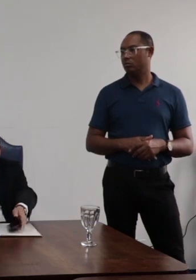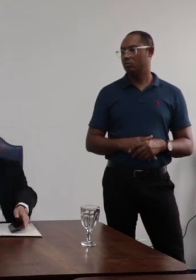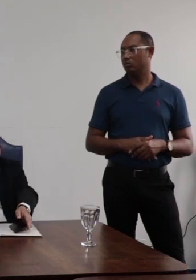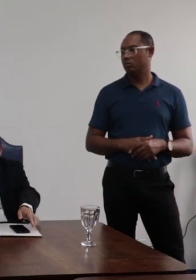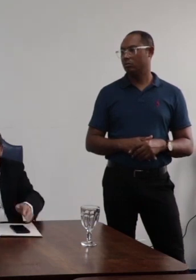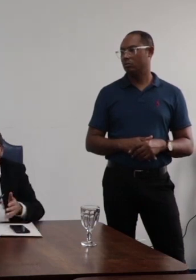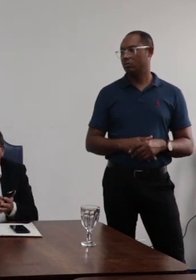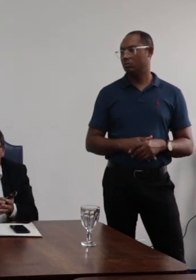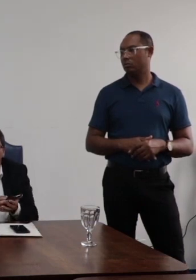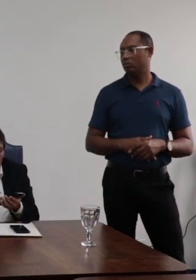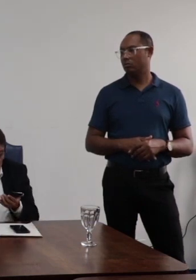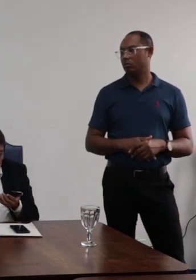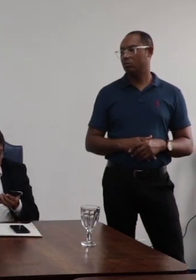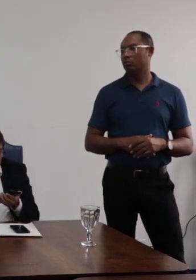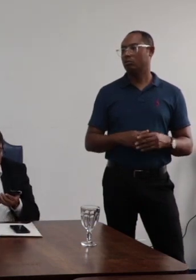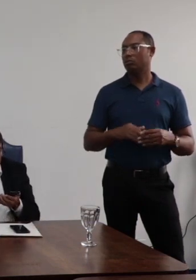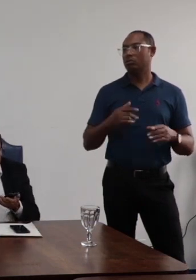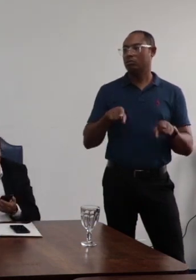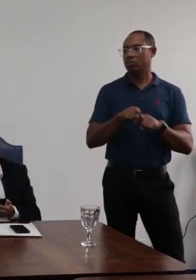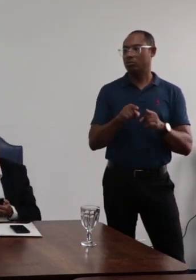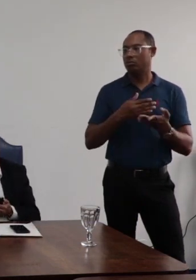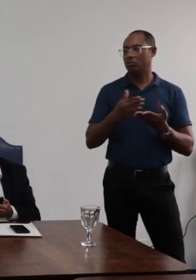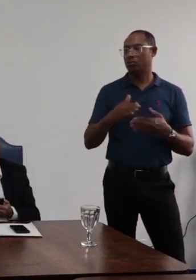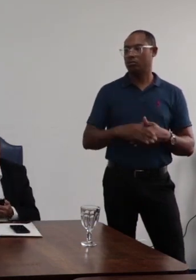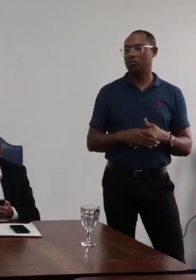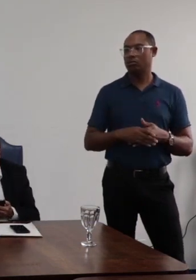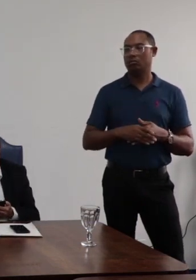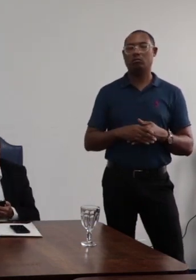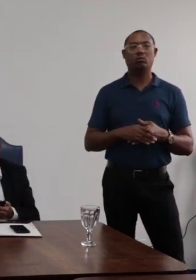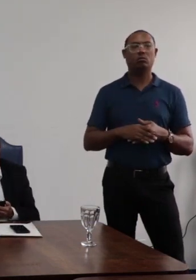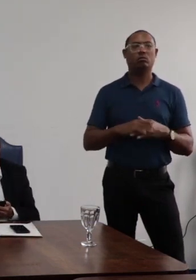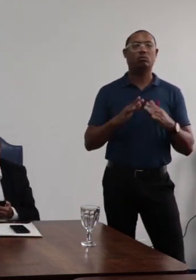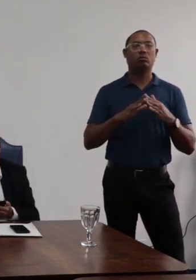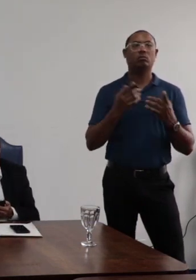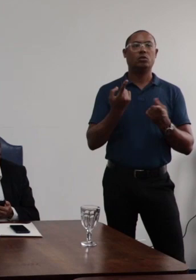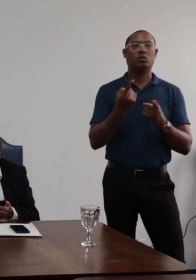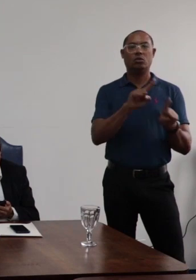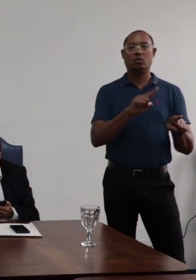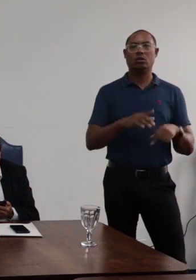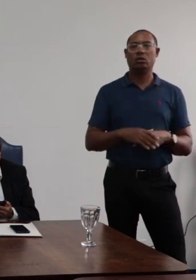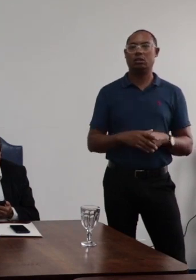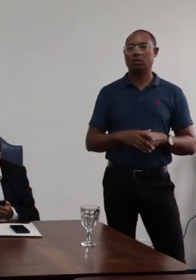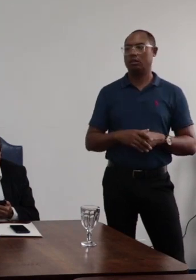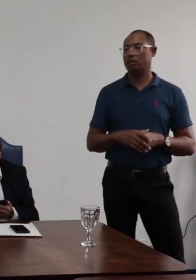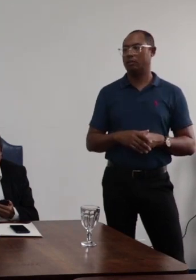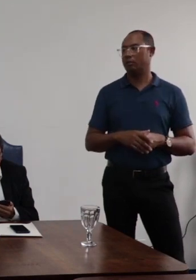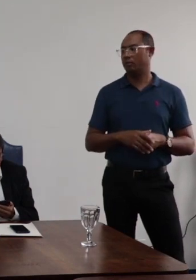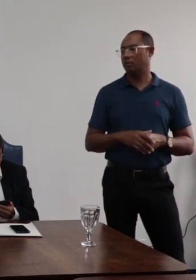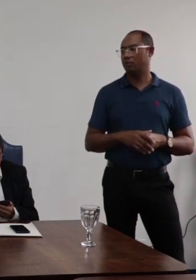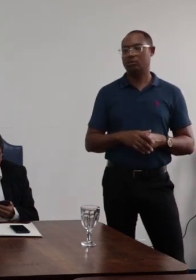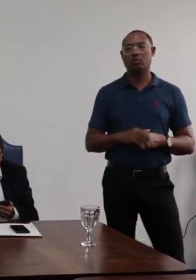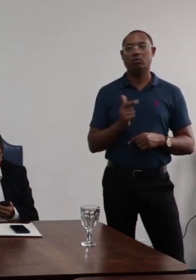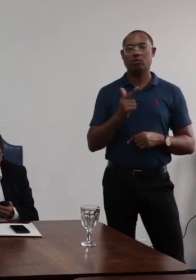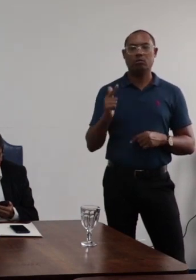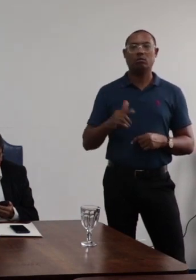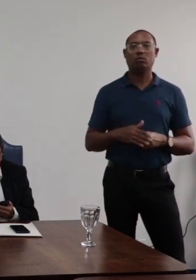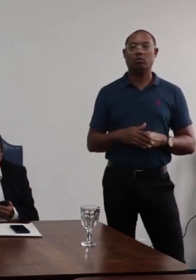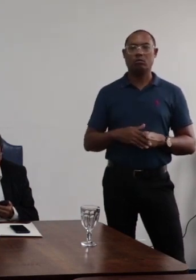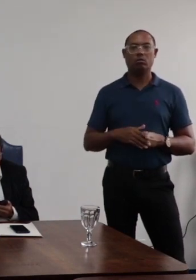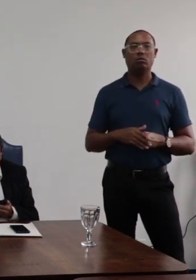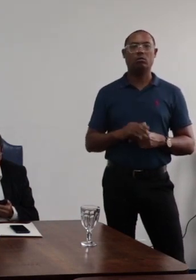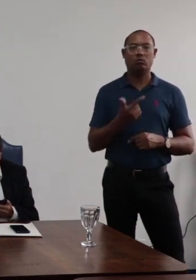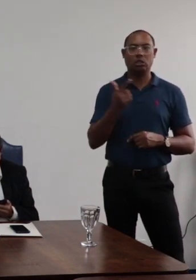contrários, só para conferir isso, conselheiros se forem contar contrários não há e